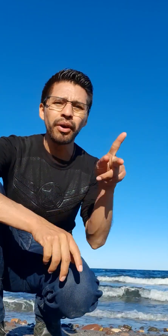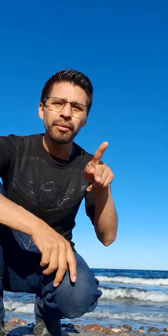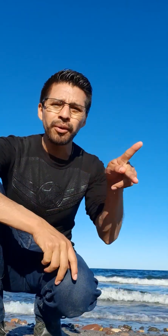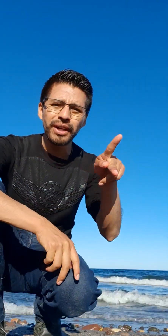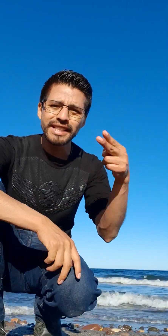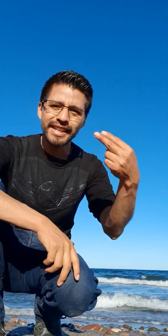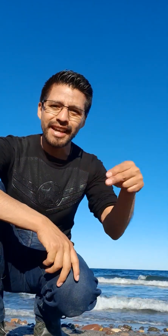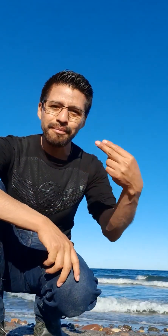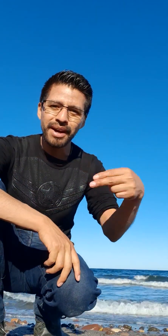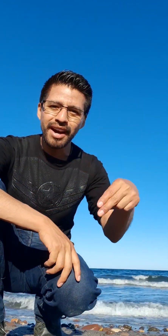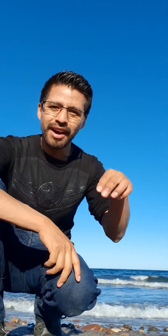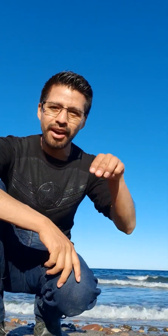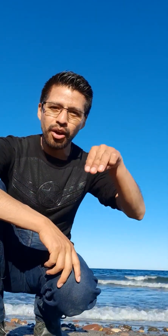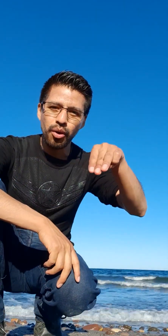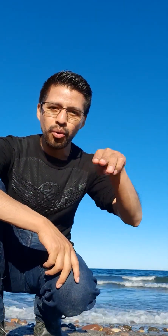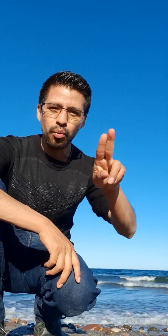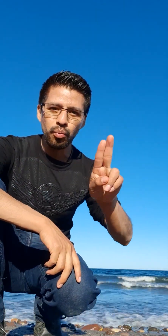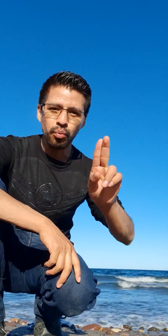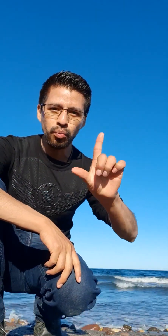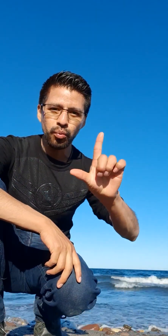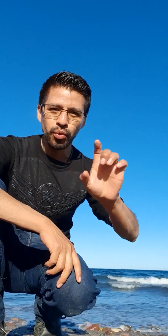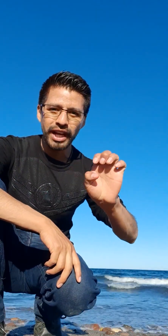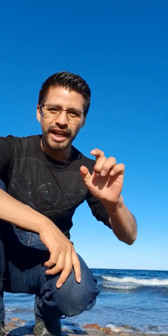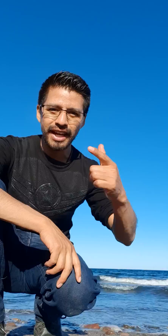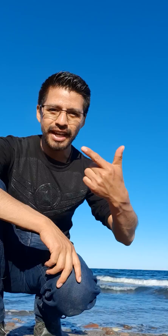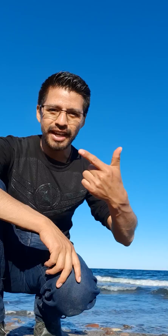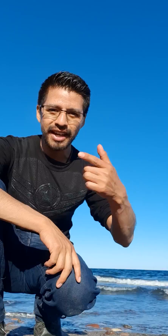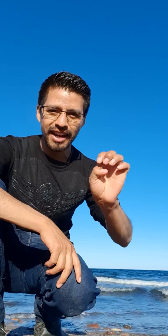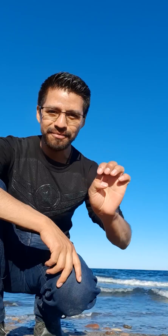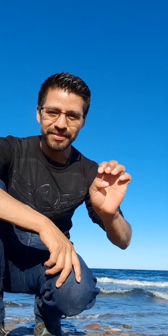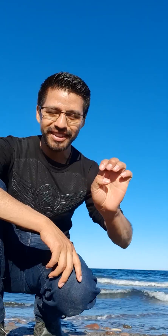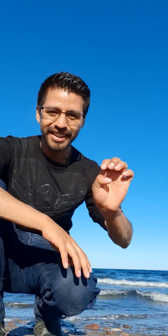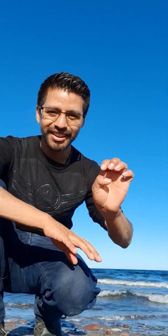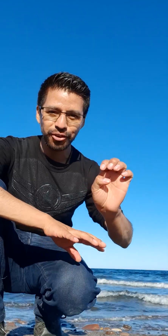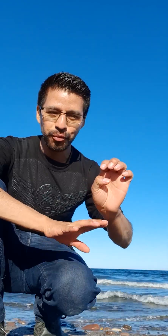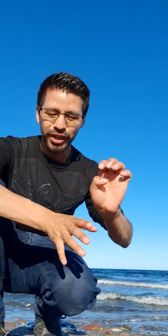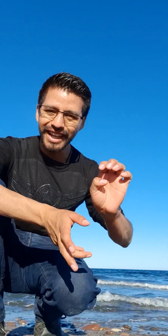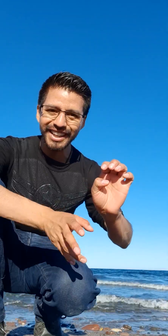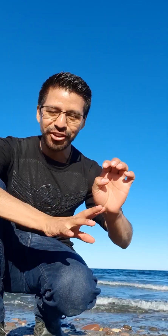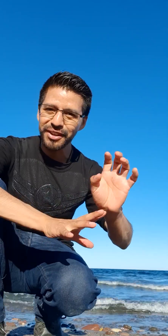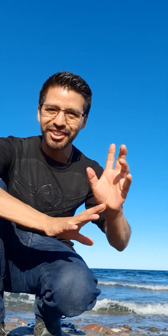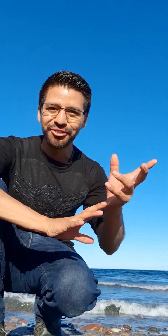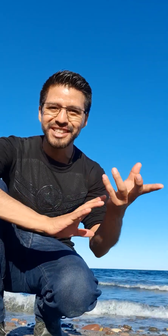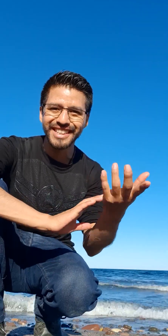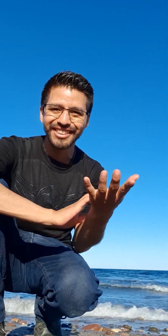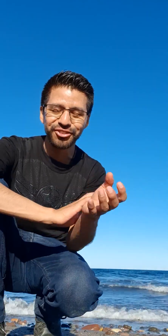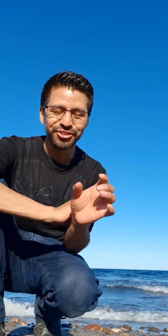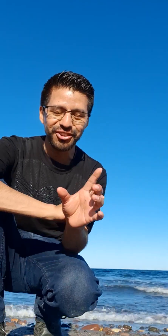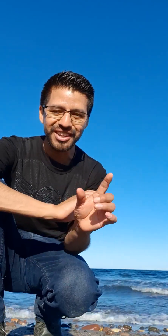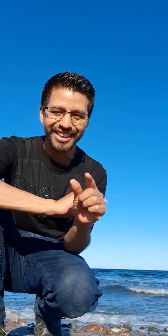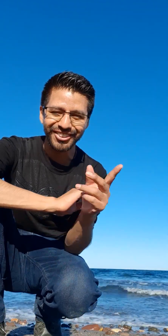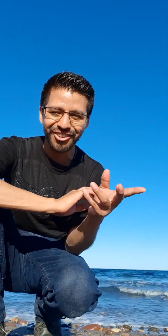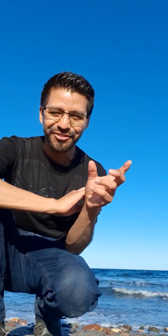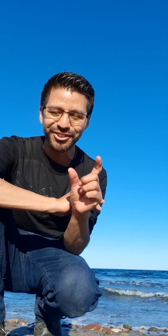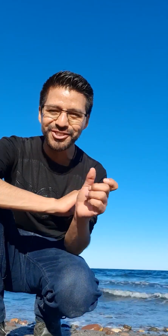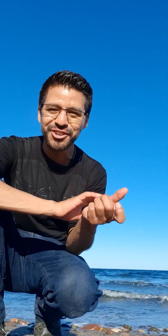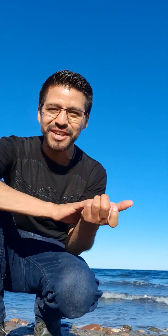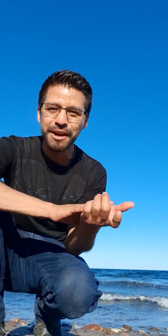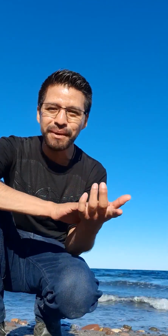pueblo que se llama Muleje. ¿Qué? O Muleje. Todavía no me sé, todavía no pronuncio bien la